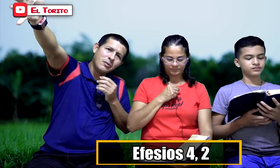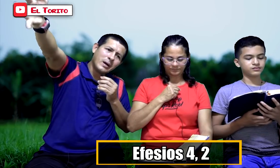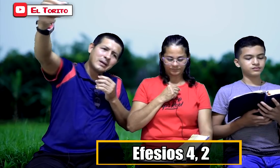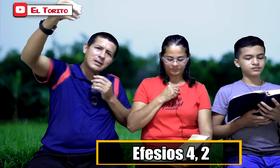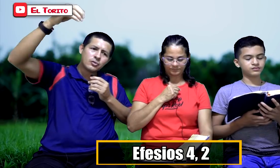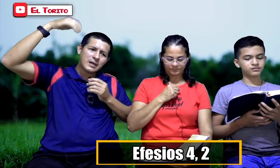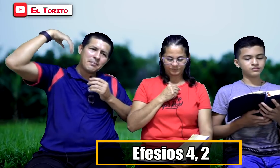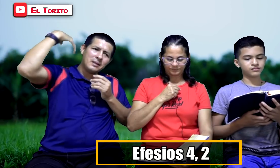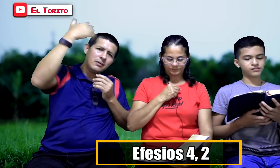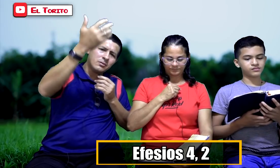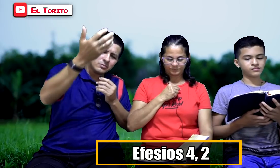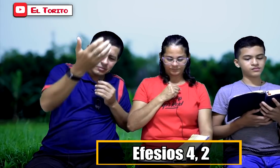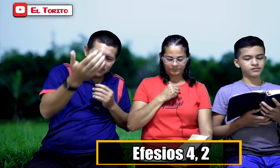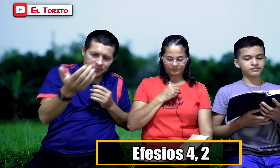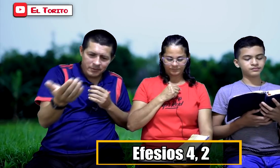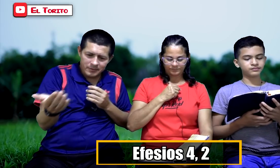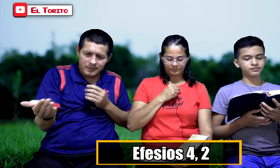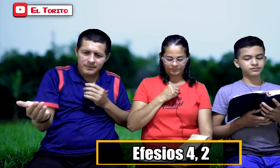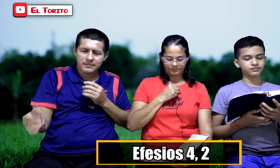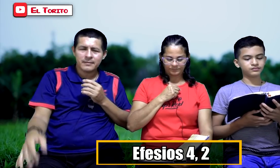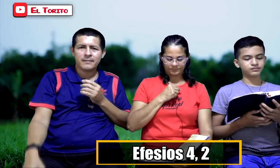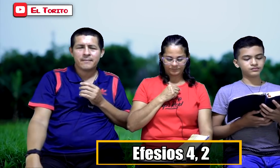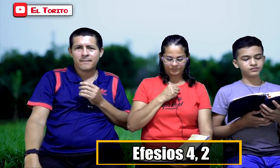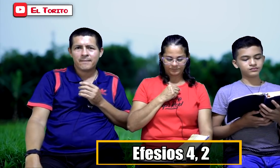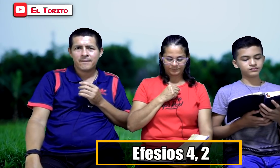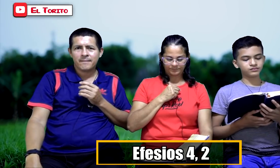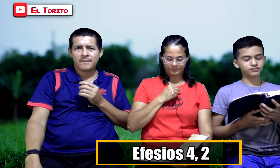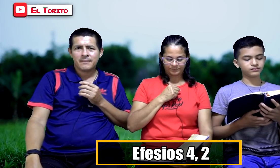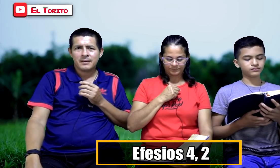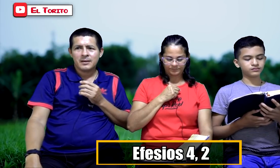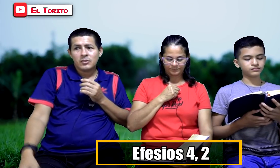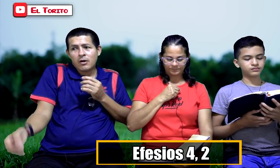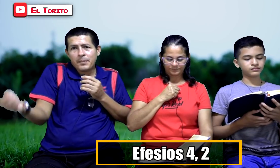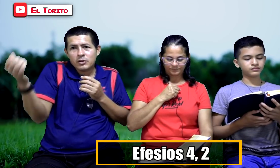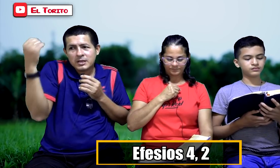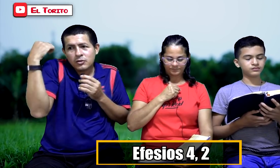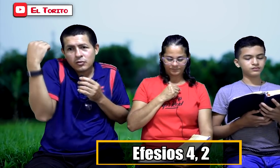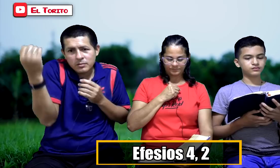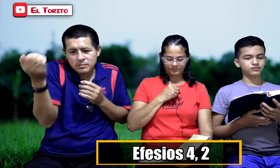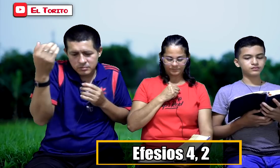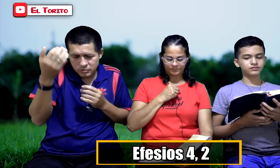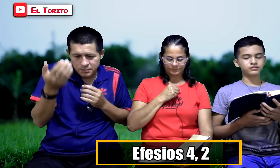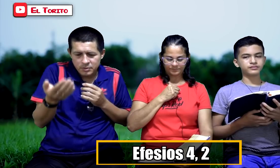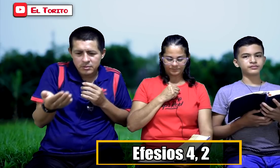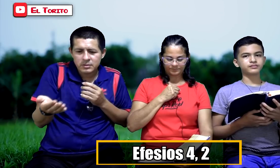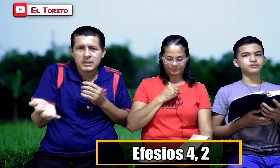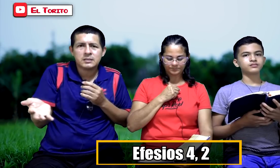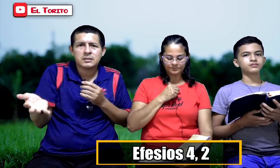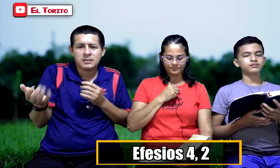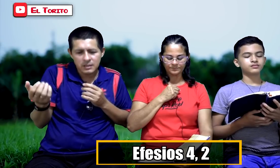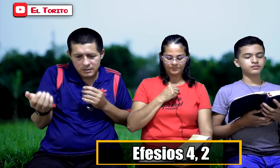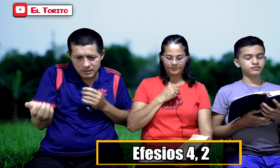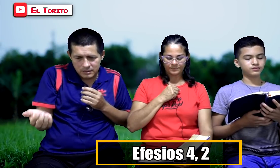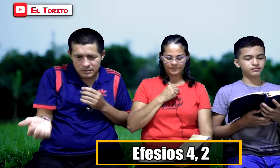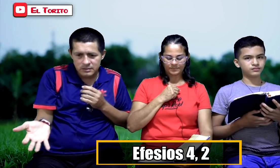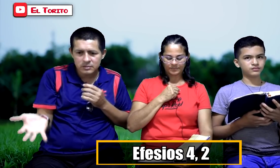dijo, que esto que me dijo, sopórtense. No, pero es que yo no. Sopórtense. Dejen de ser